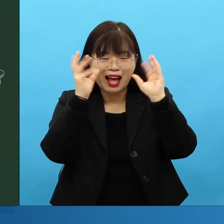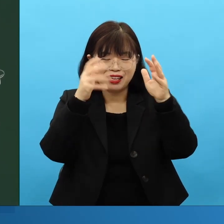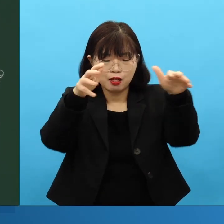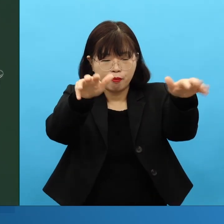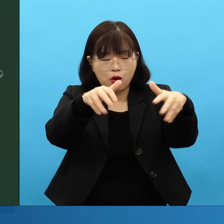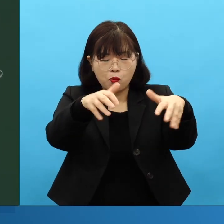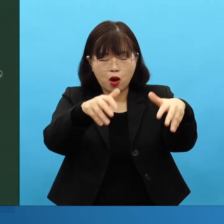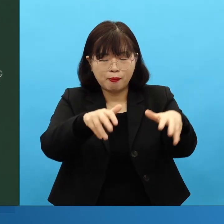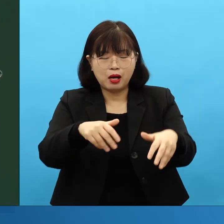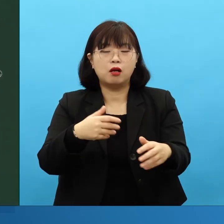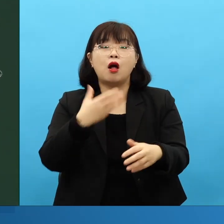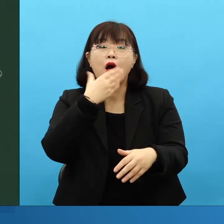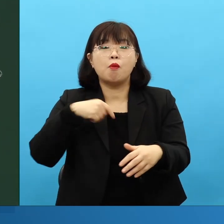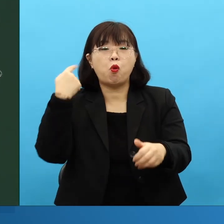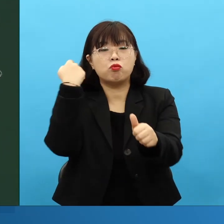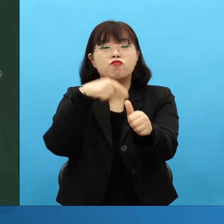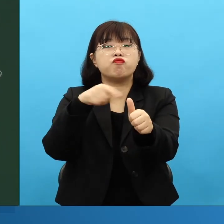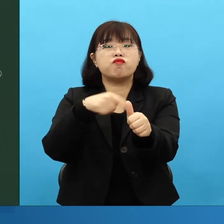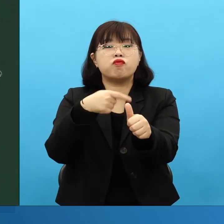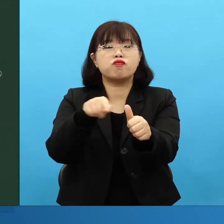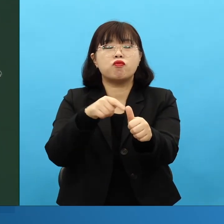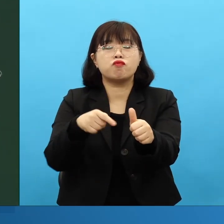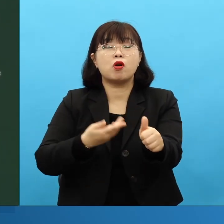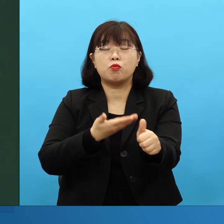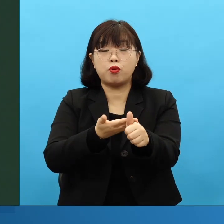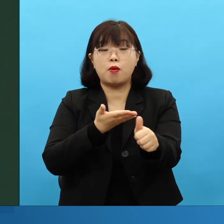이 후대들이 나중에 이 타이머를 보세요.